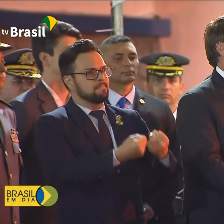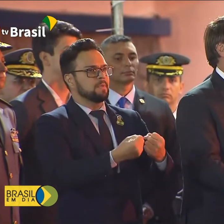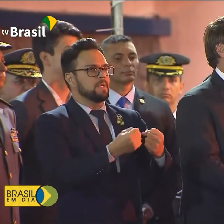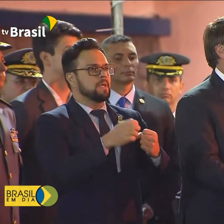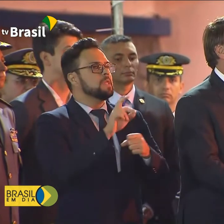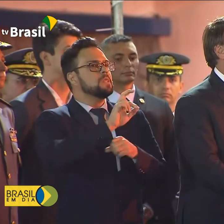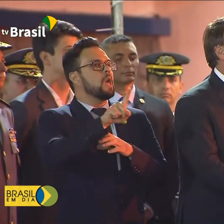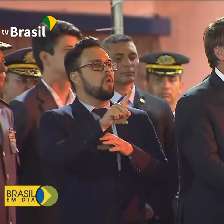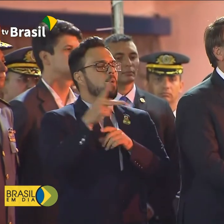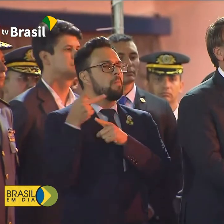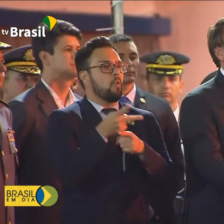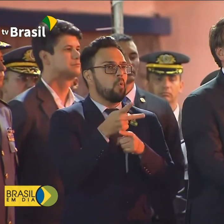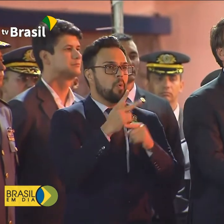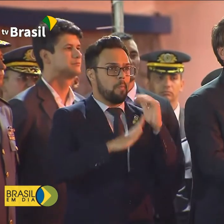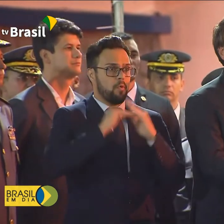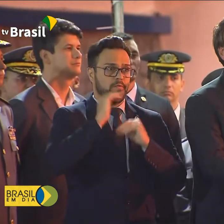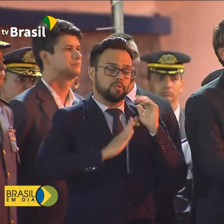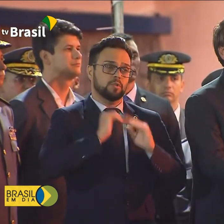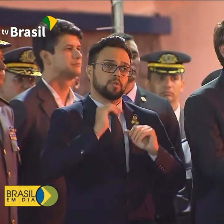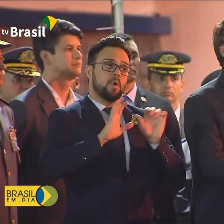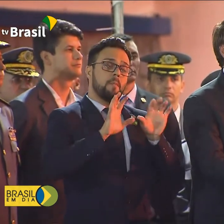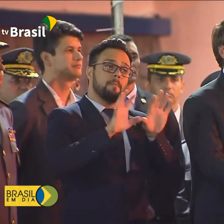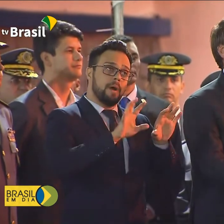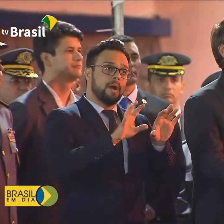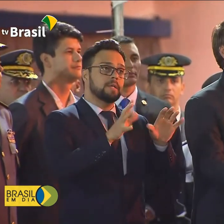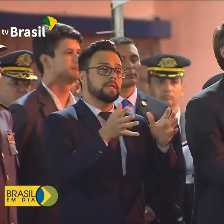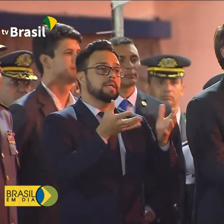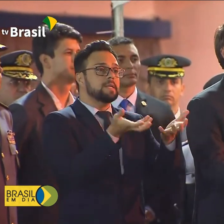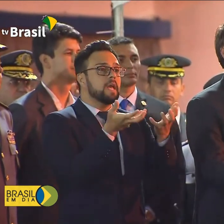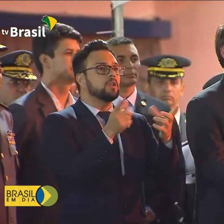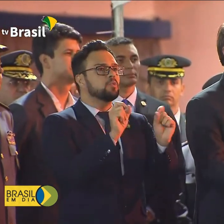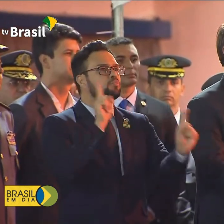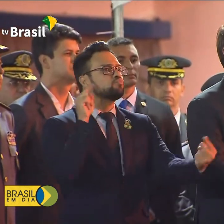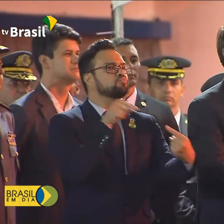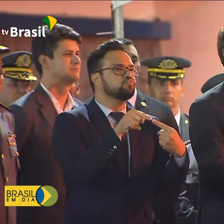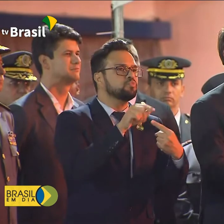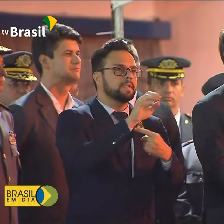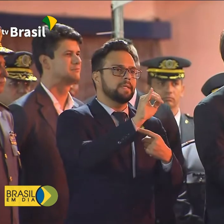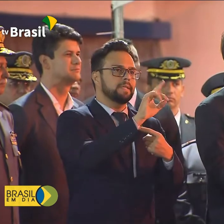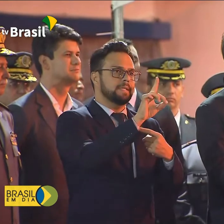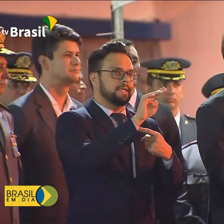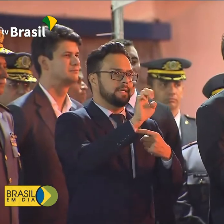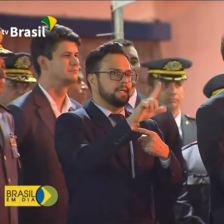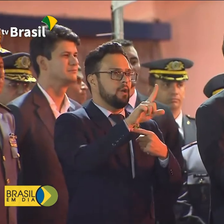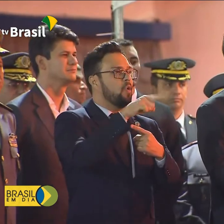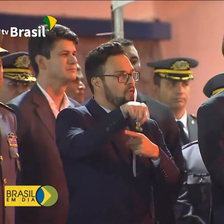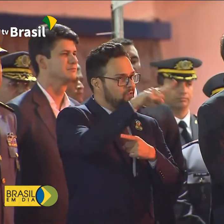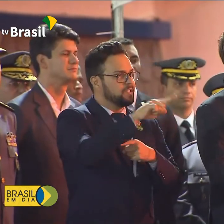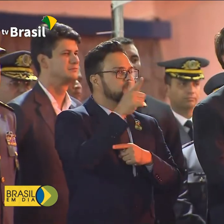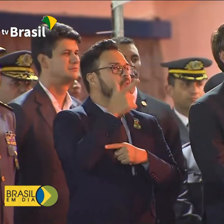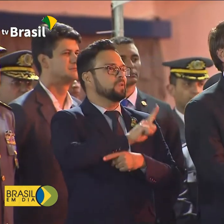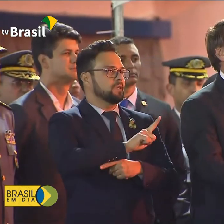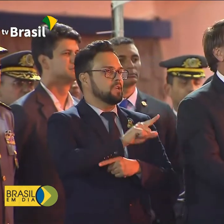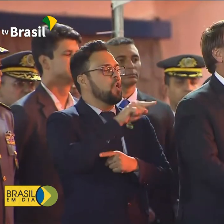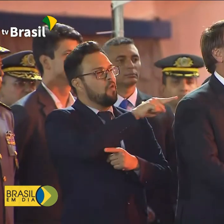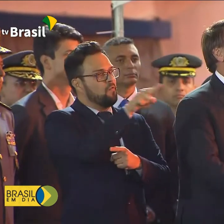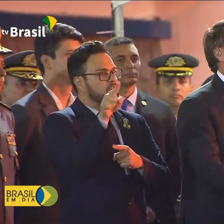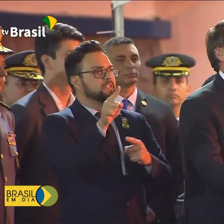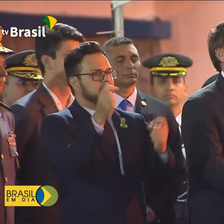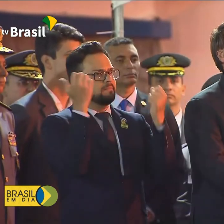profissão, mas na busca de um ideal. Vocês conseguiram. Vocês estão de parabéns. Obrigado.